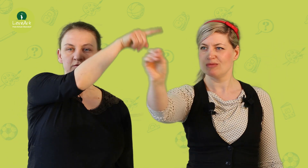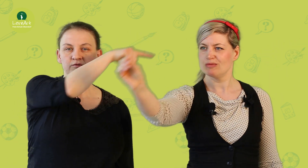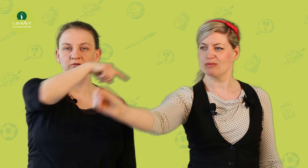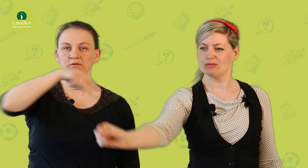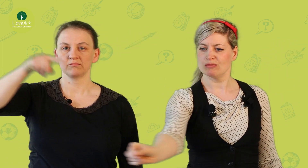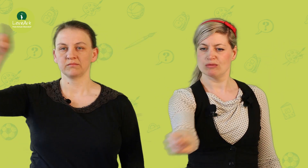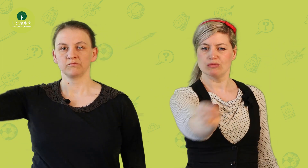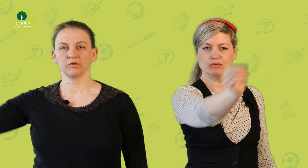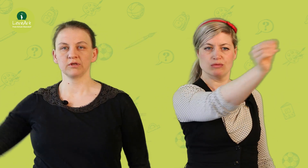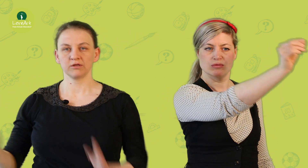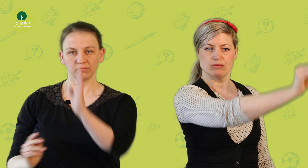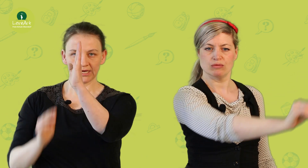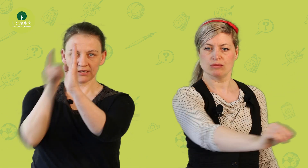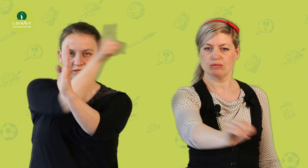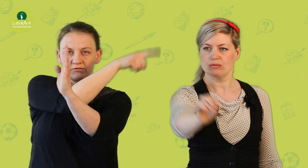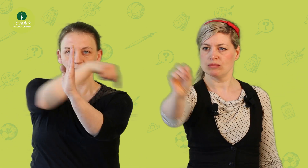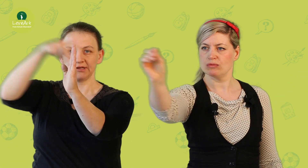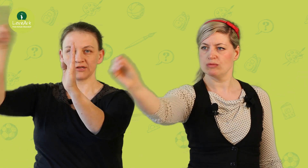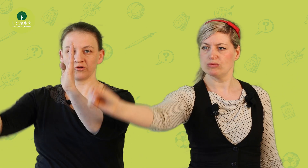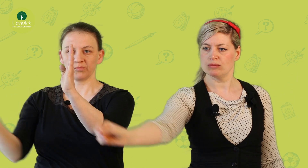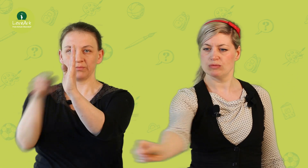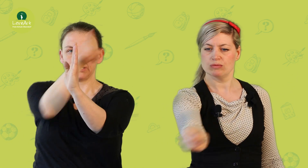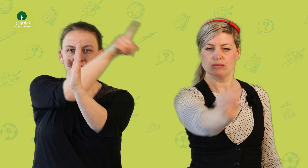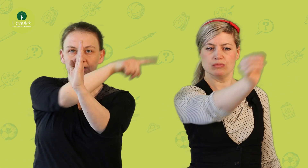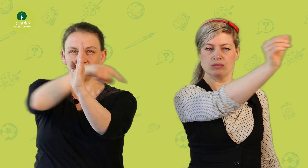soll in beide Richtungen dieser Körpermitte gehen.